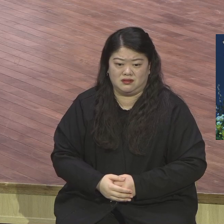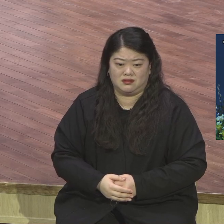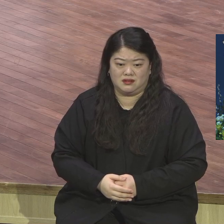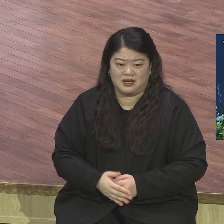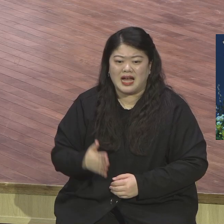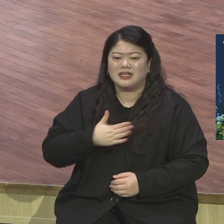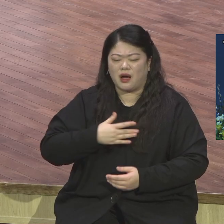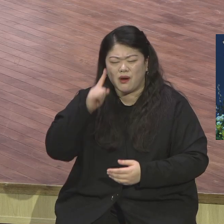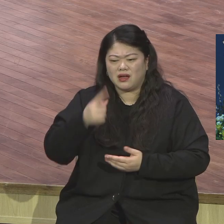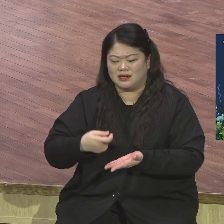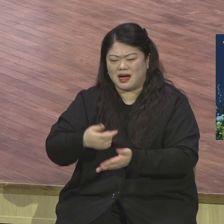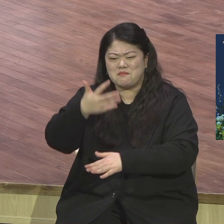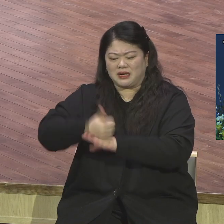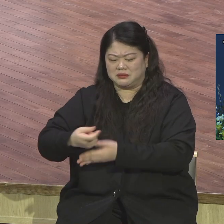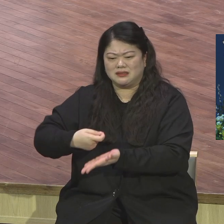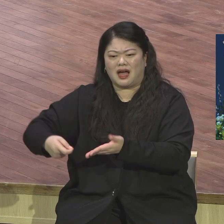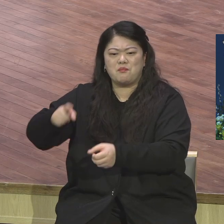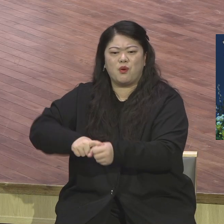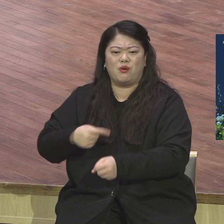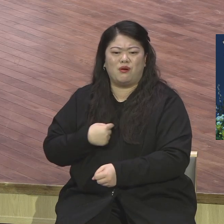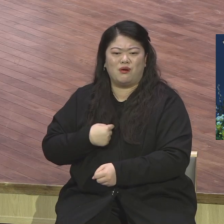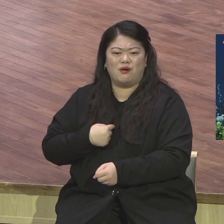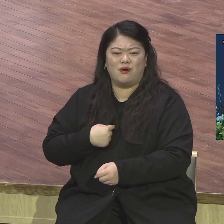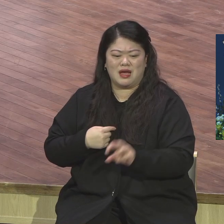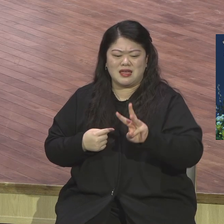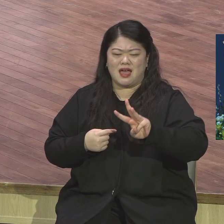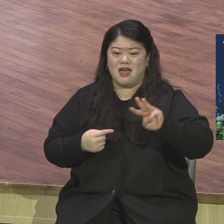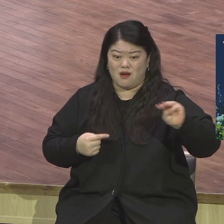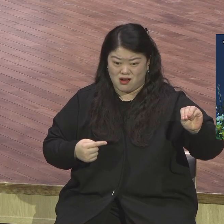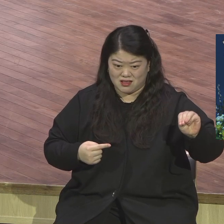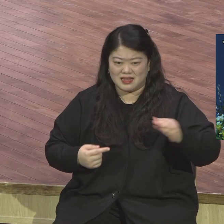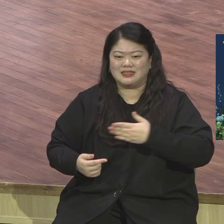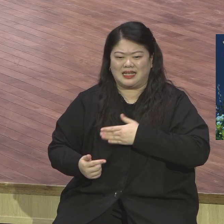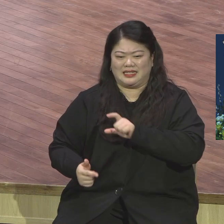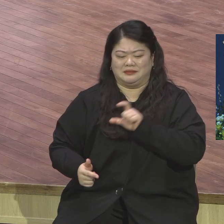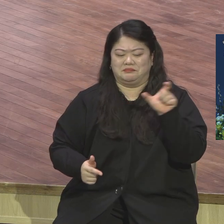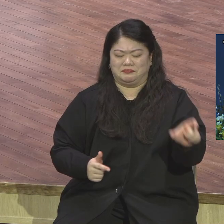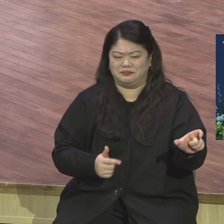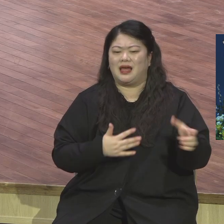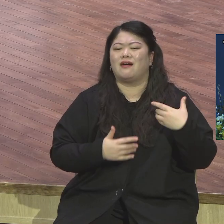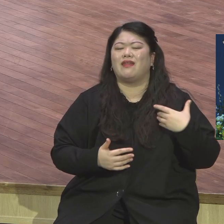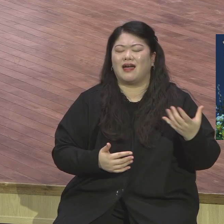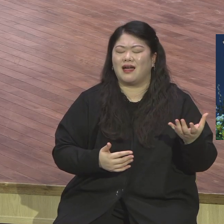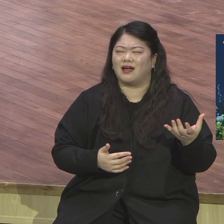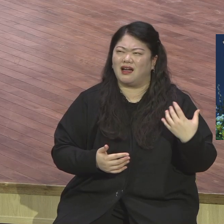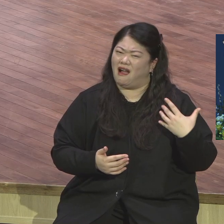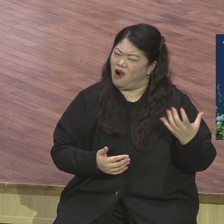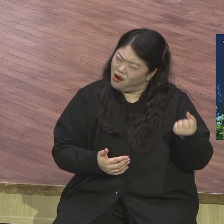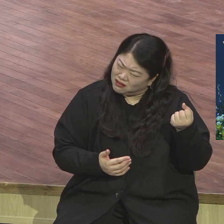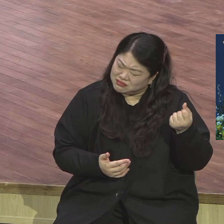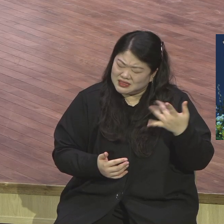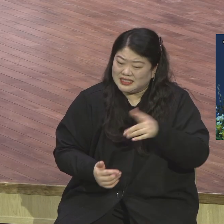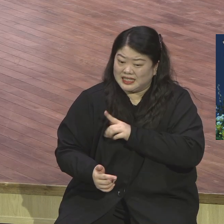사인한 거 아무것도 없습니다 하나님 앞에 내일이 없는 사람 하나님 그러니까